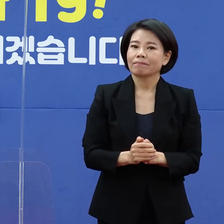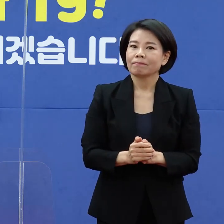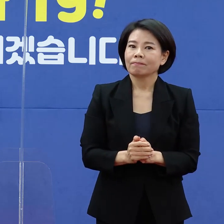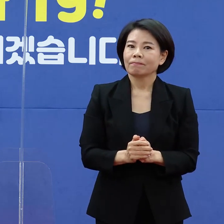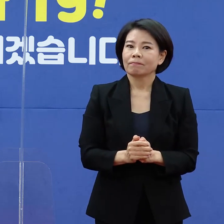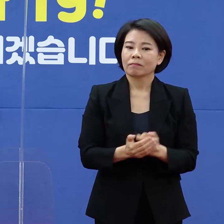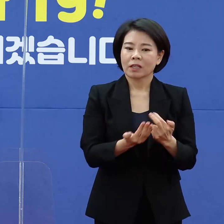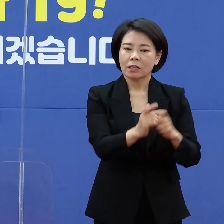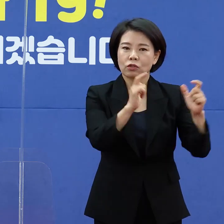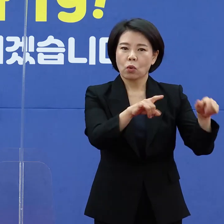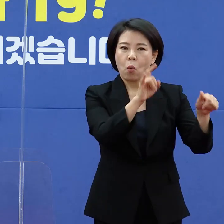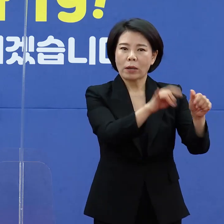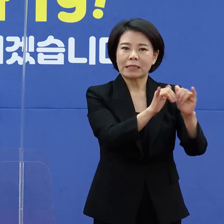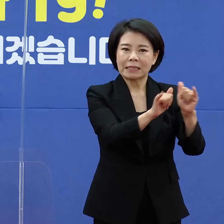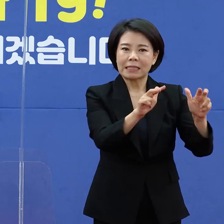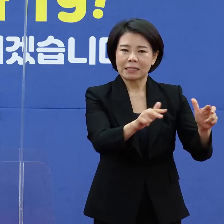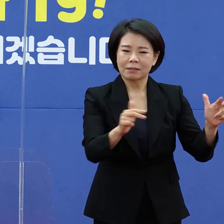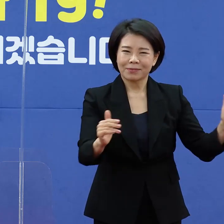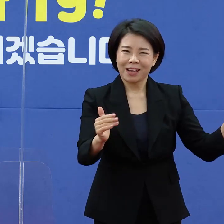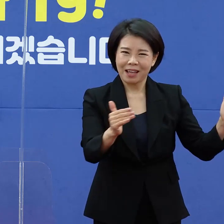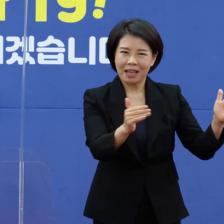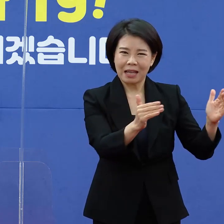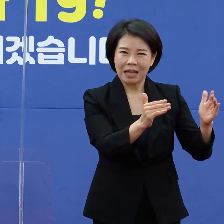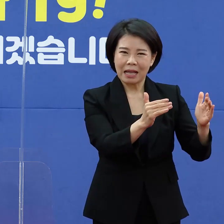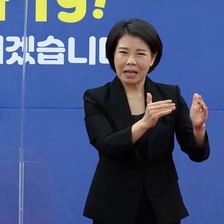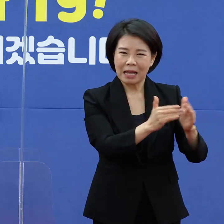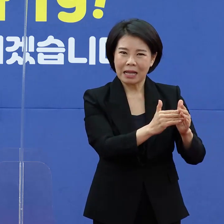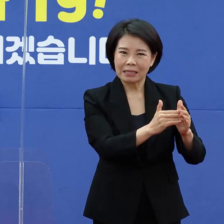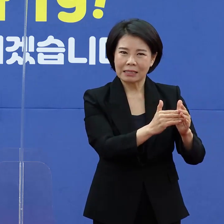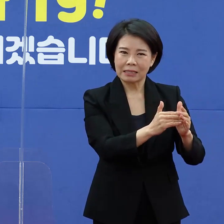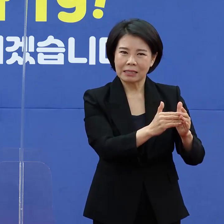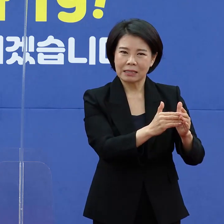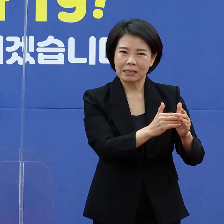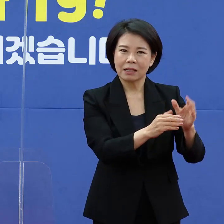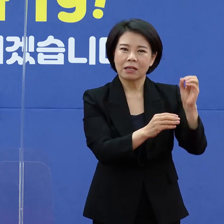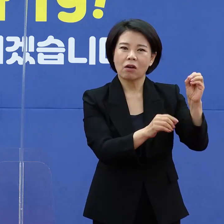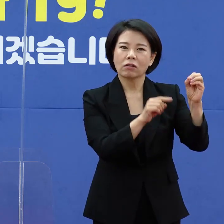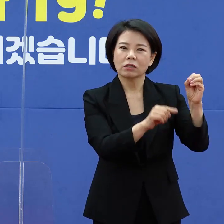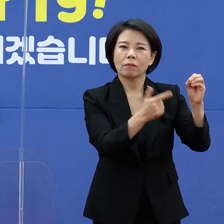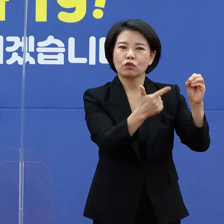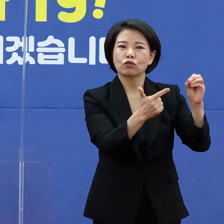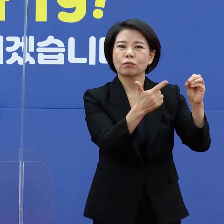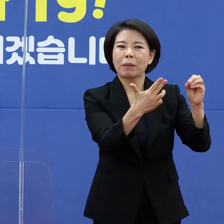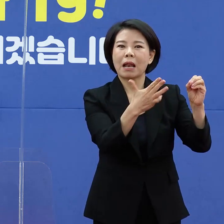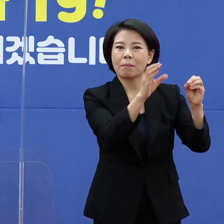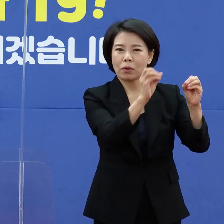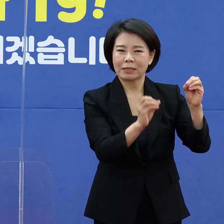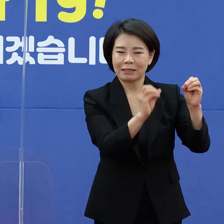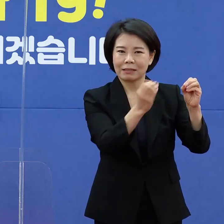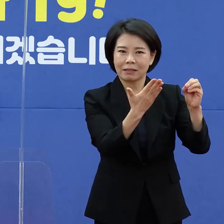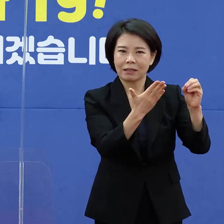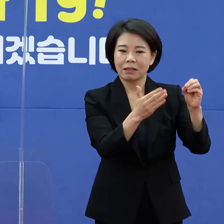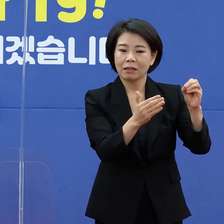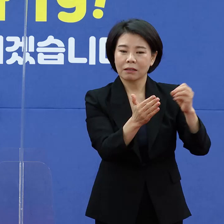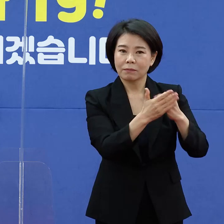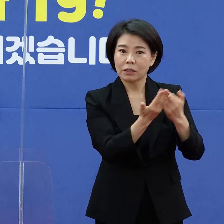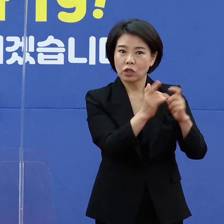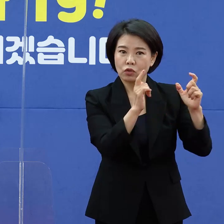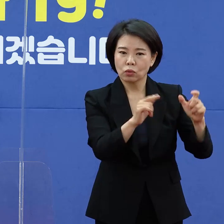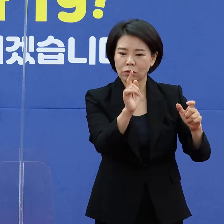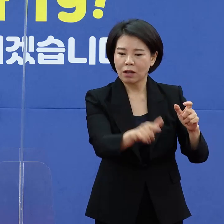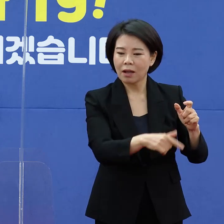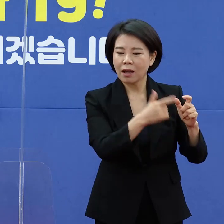제주도 확진자는 현재까지 통계를 내보면 양 0.68%입니다. 그래서 우리는 이제